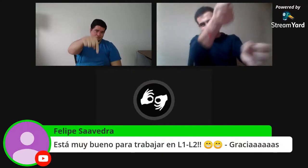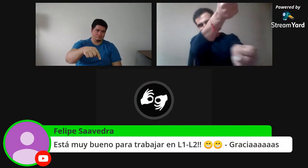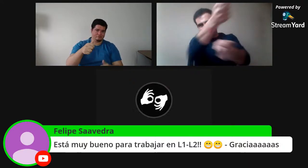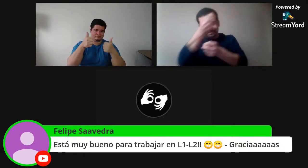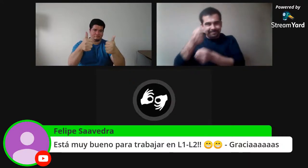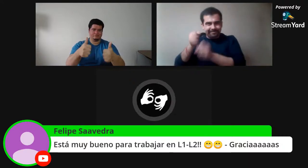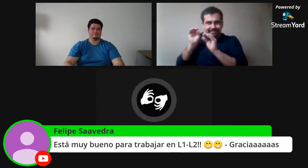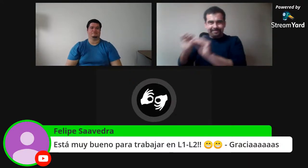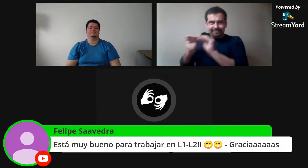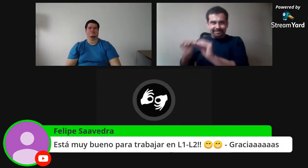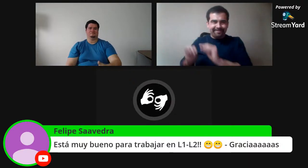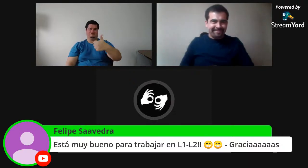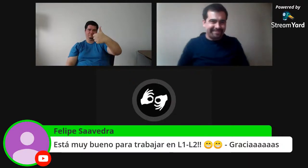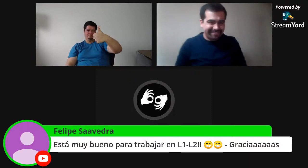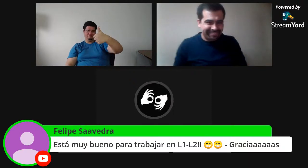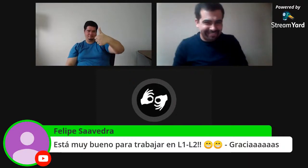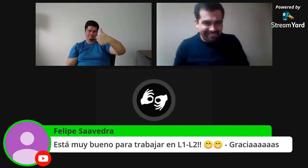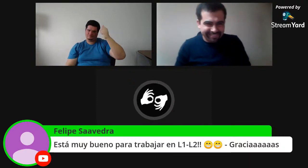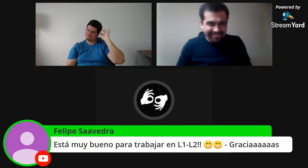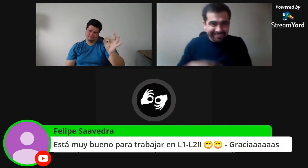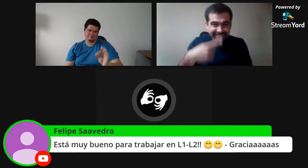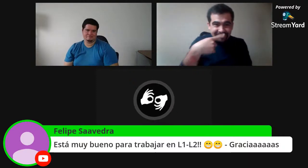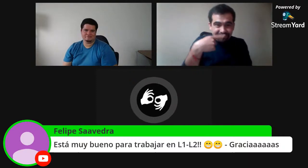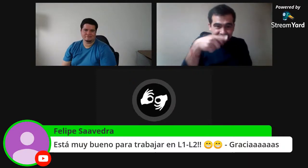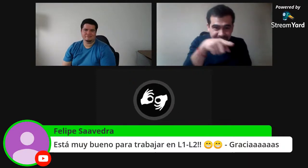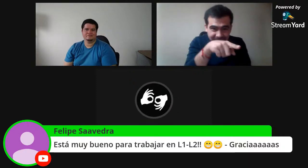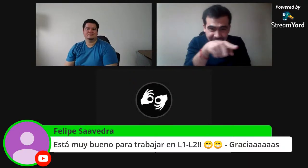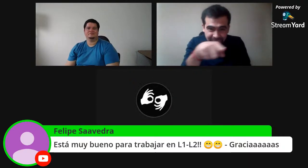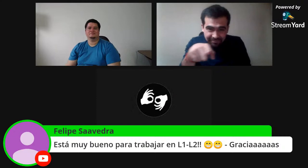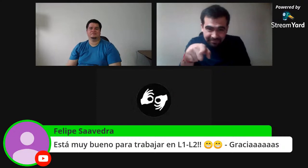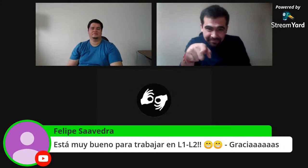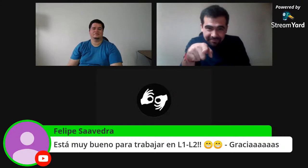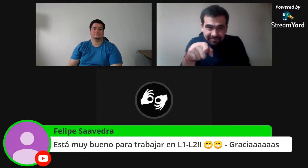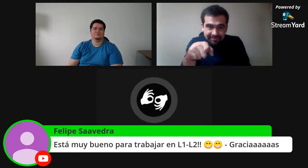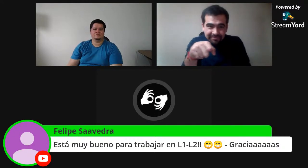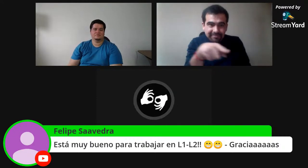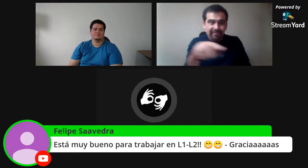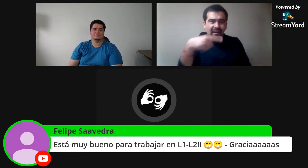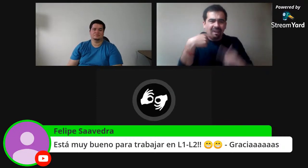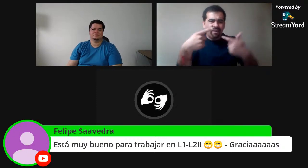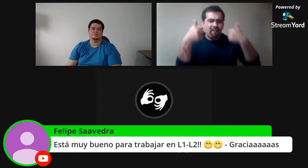le enseñamos a los niños sordos. Nosotros te traemos para acá. Mira este comentario.